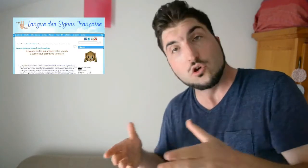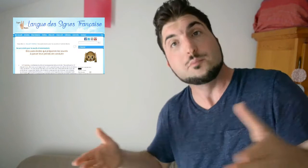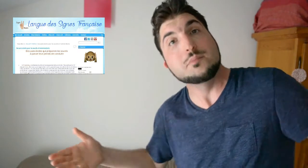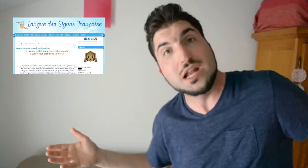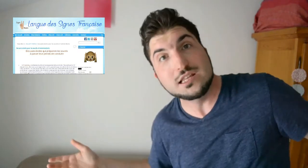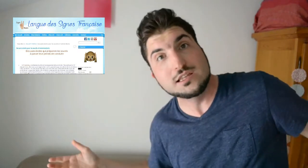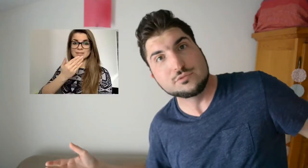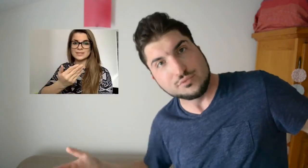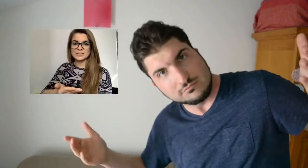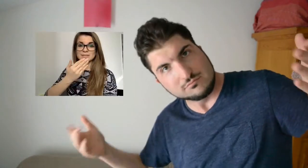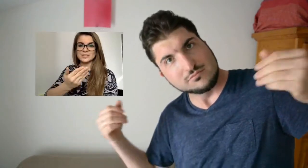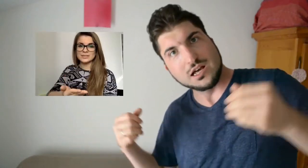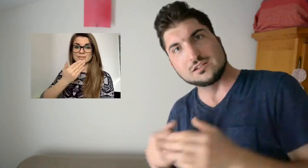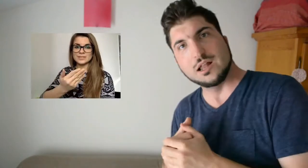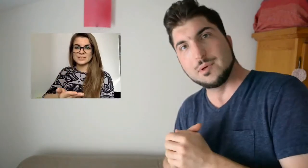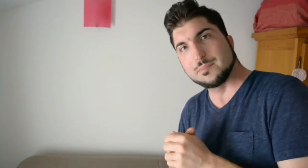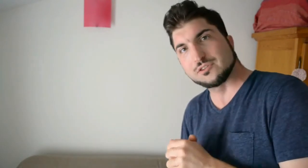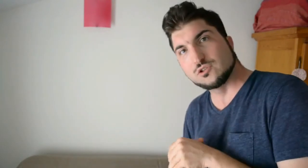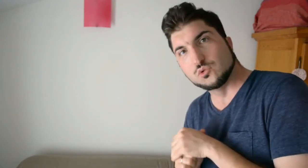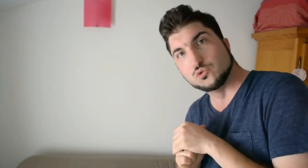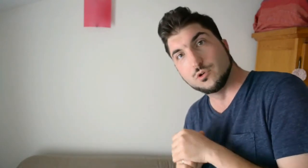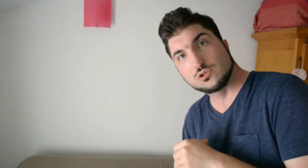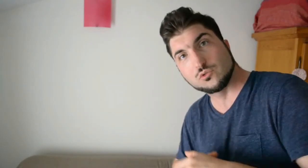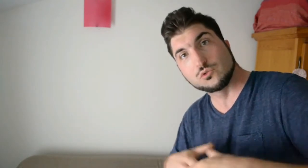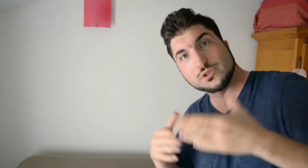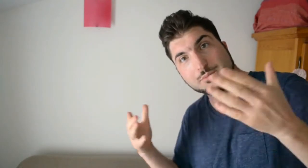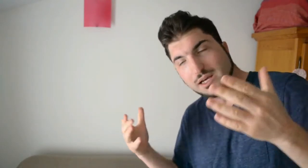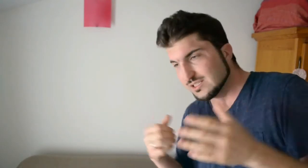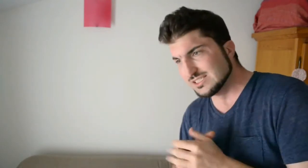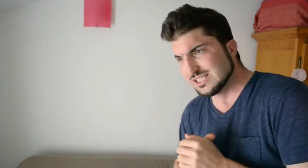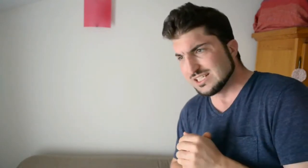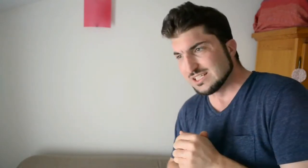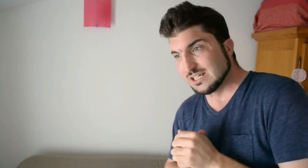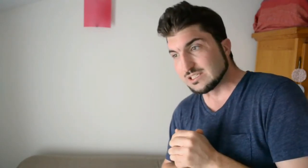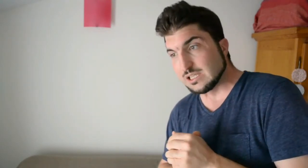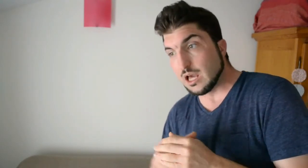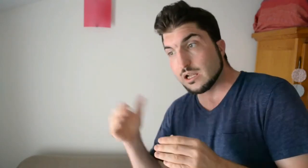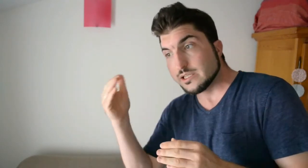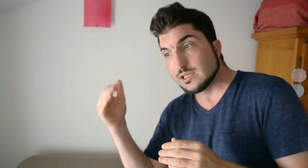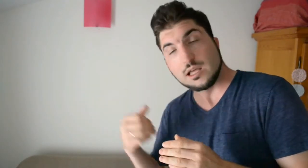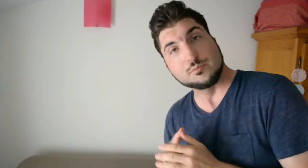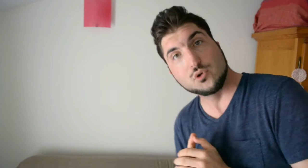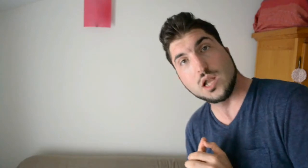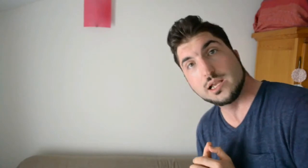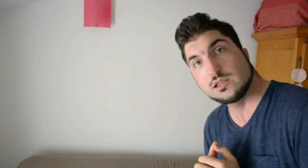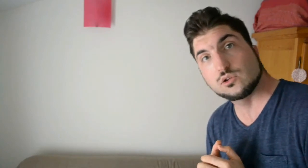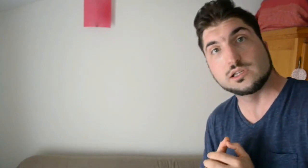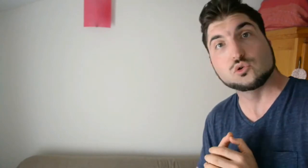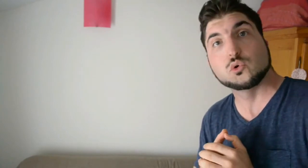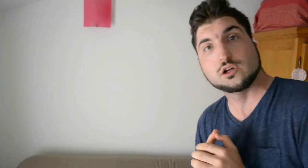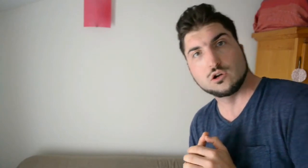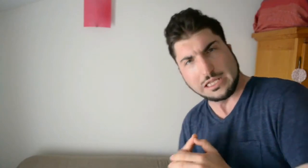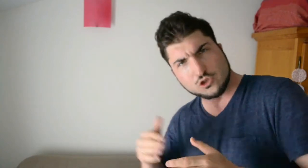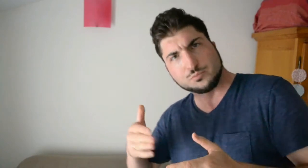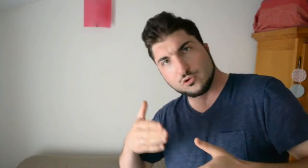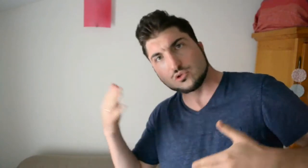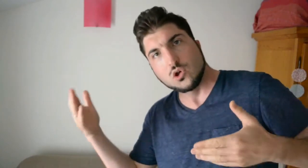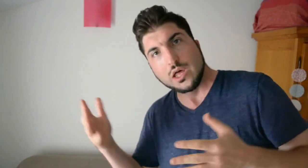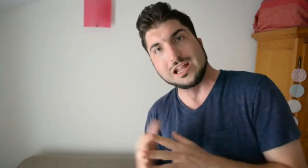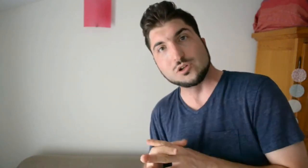Mélanie Diff. Voilà, de la même personne youtubeuse qu'on connaît bien. Qui a listé un peu la liste des auto-écoles. Et je pense qu'elle doit être